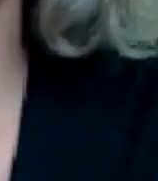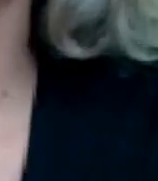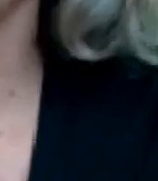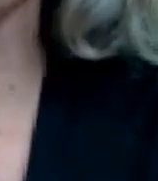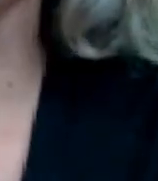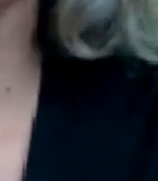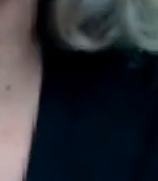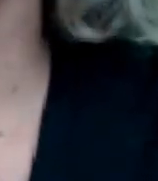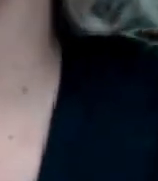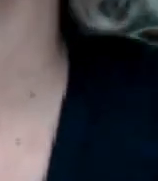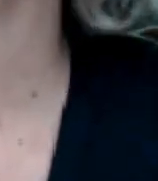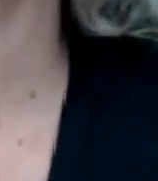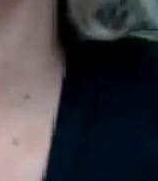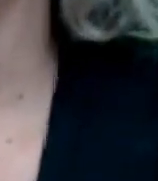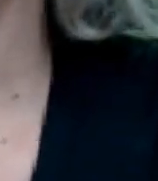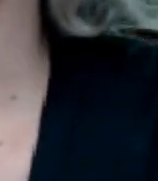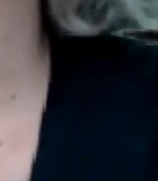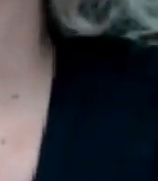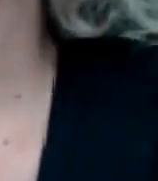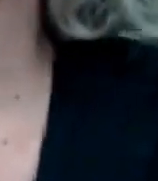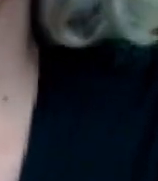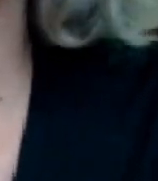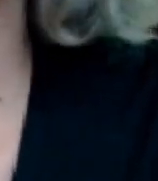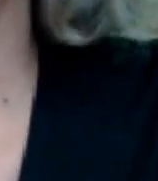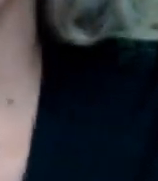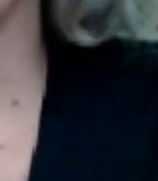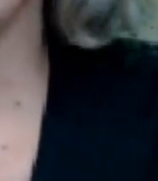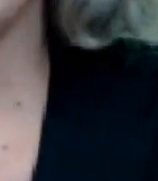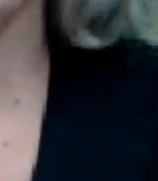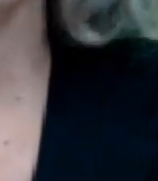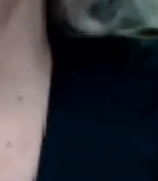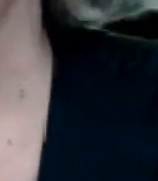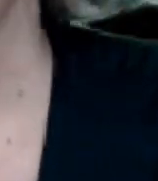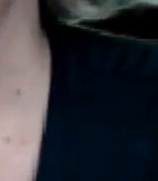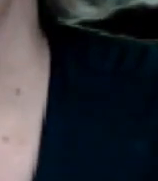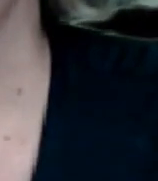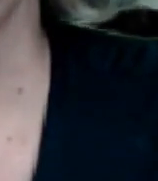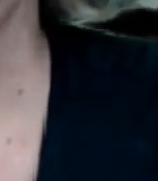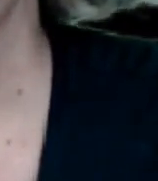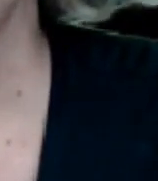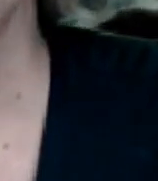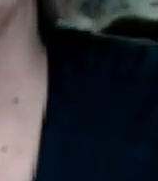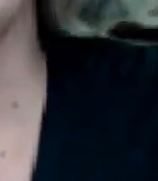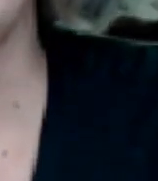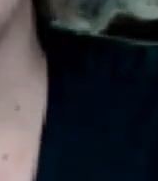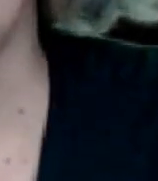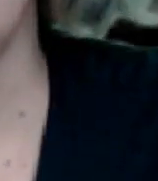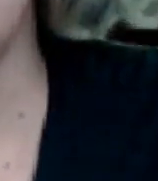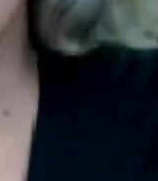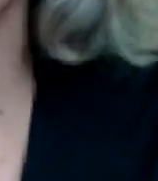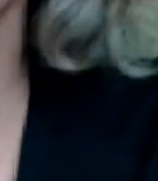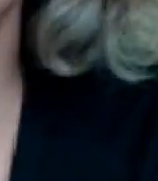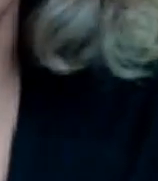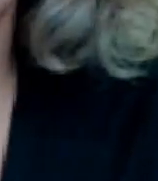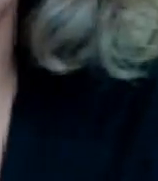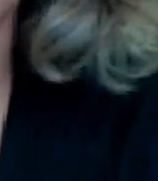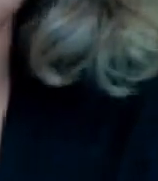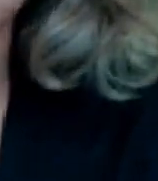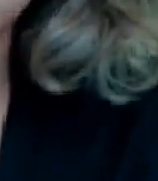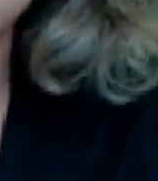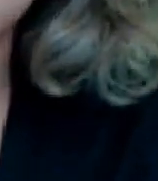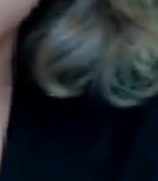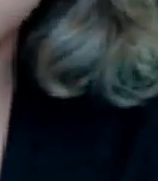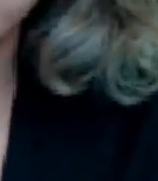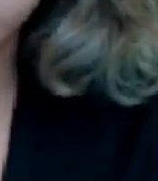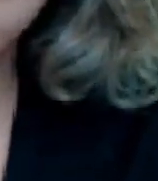martes si no tienes inconveniente lo podemos hacer a través de un video ok pero mira te quería preguntar algo por la razón es porque también